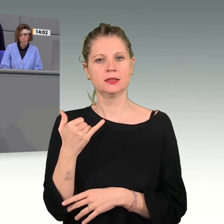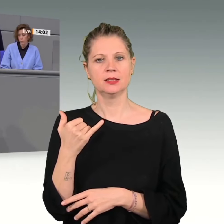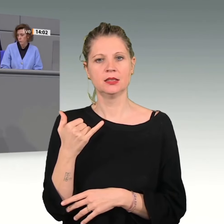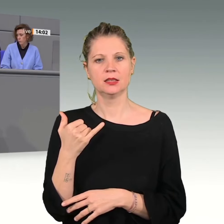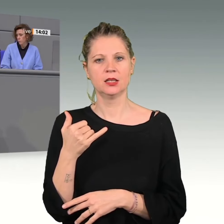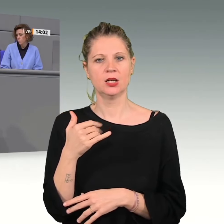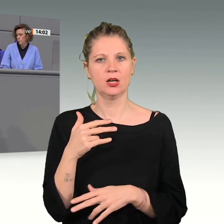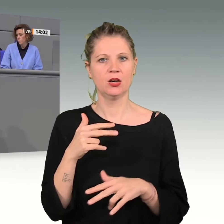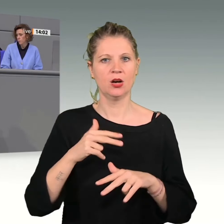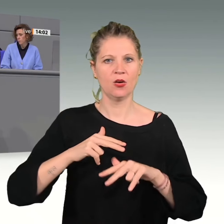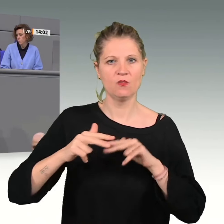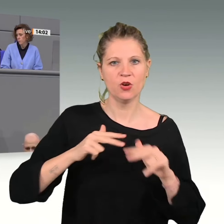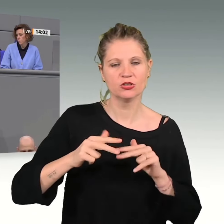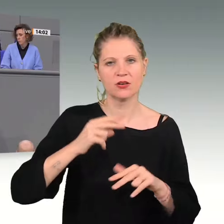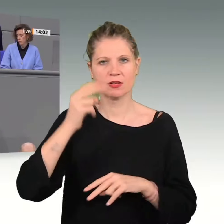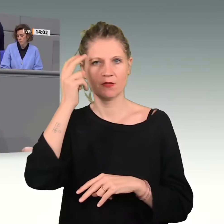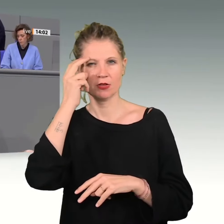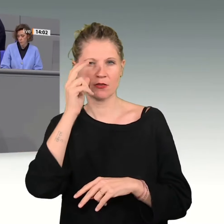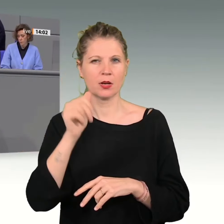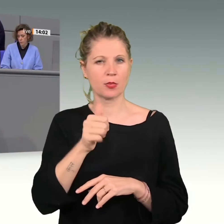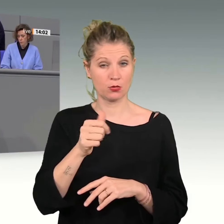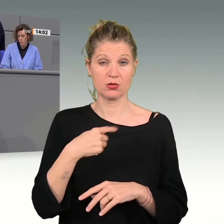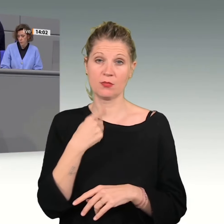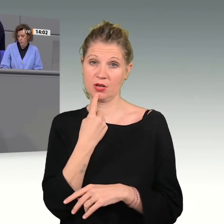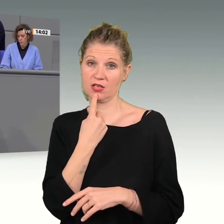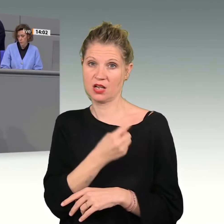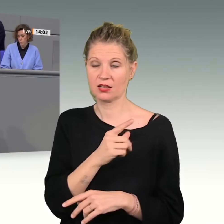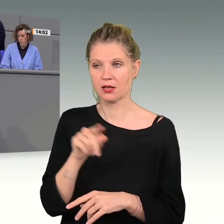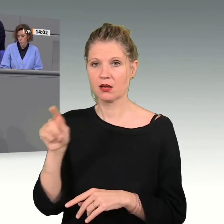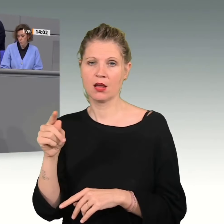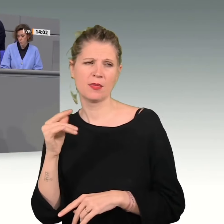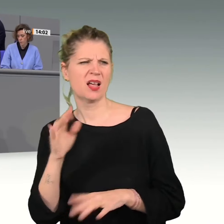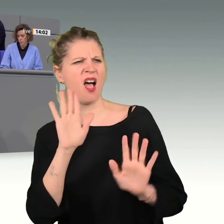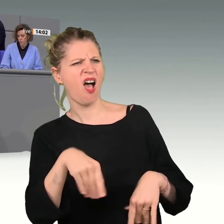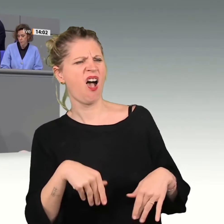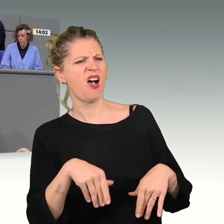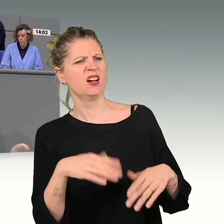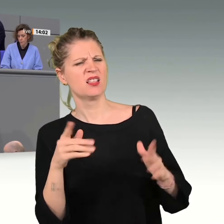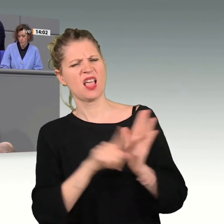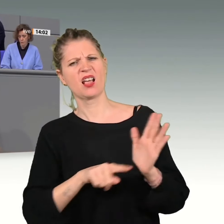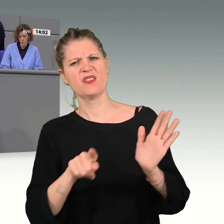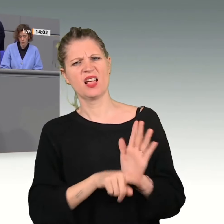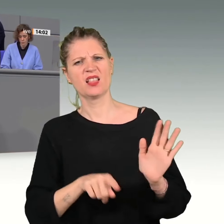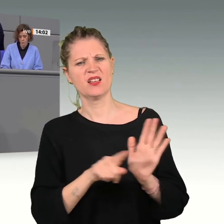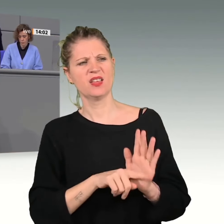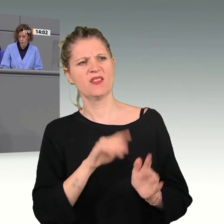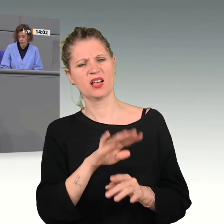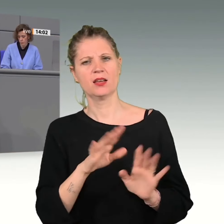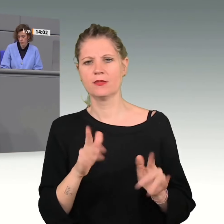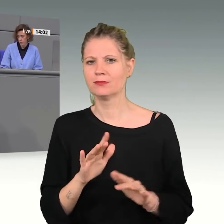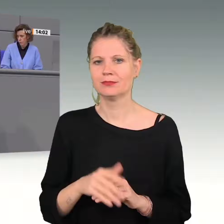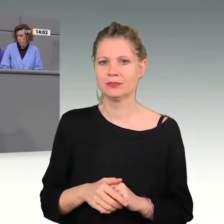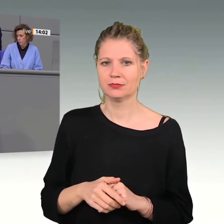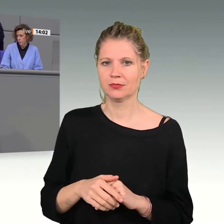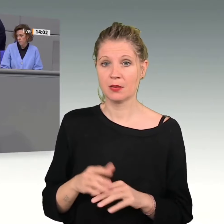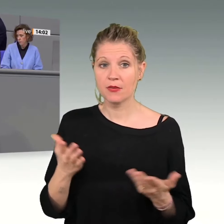Prognosen erwähnt haben, dann wurde das noch als Schwarzmalerei bezeichnet. Vielleicht liegt es daran, dass die